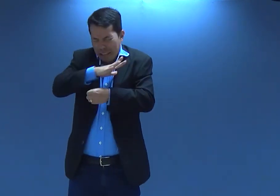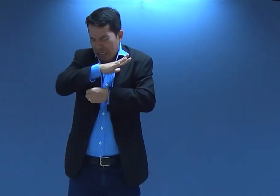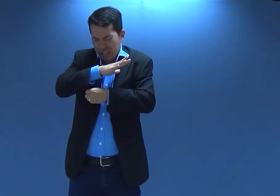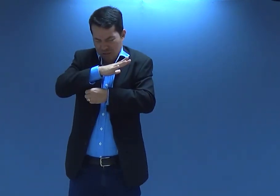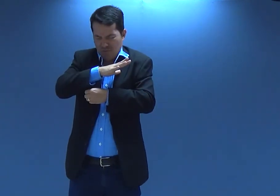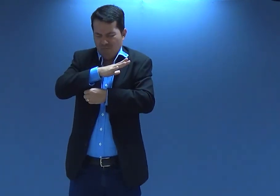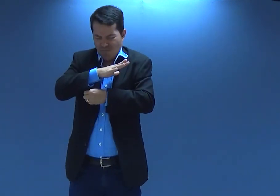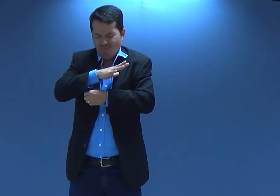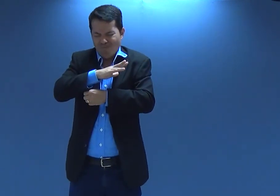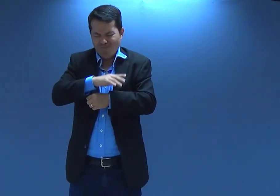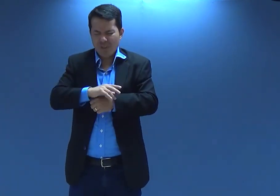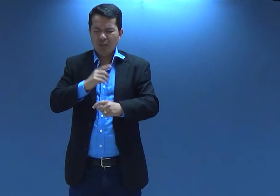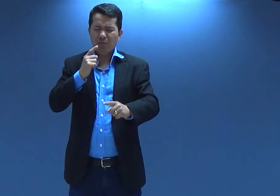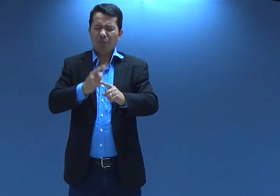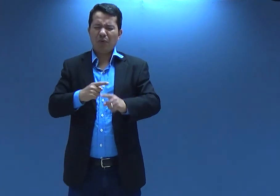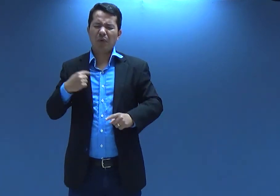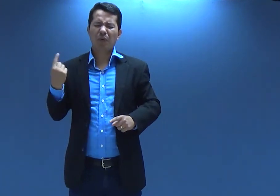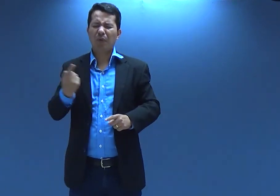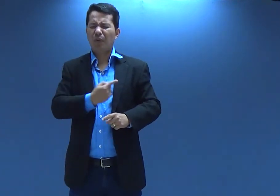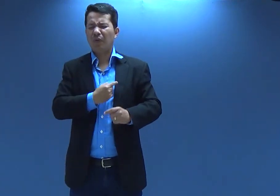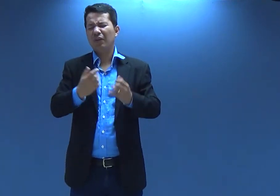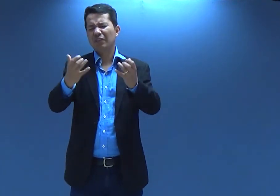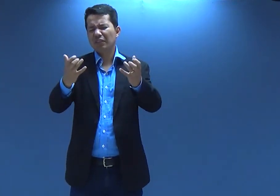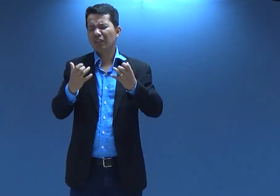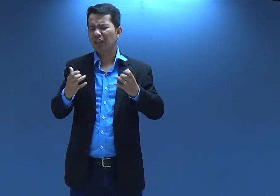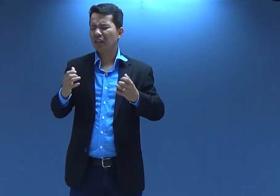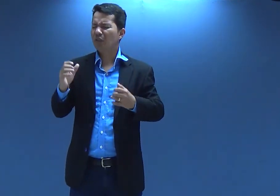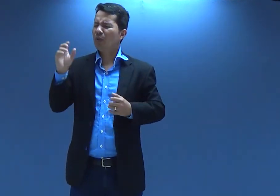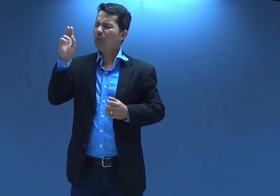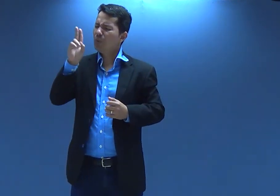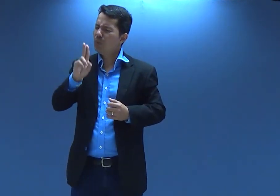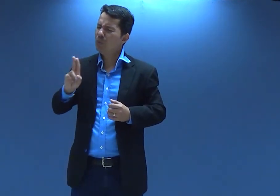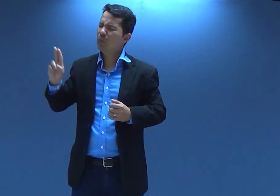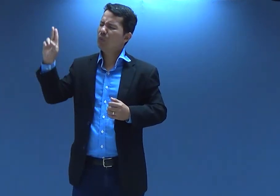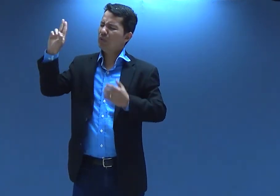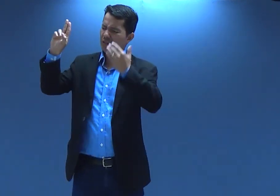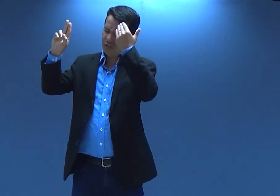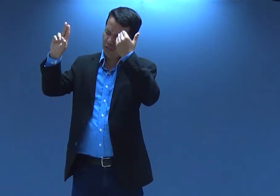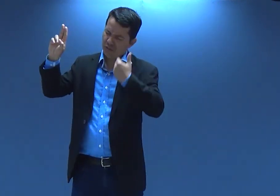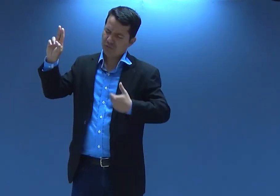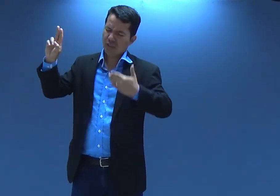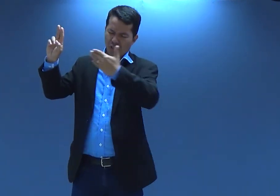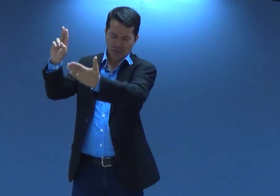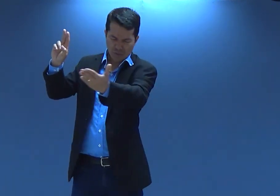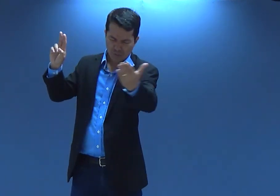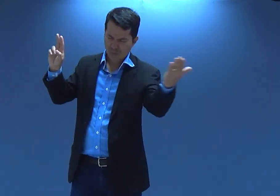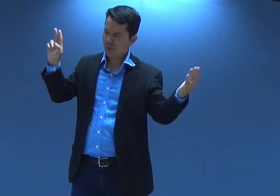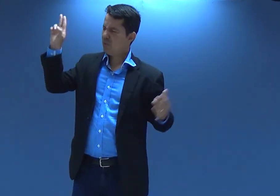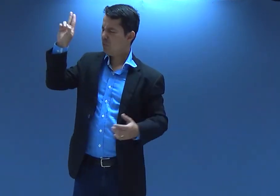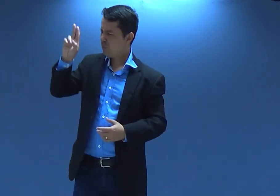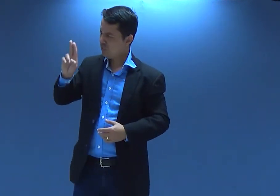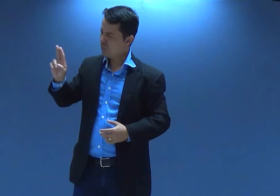enchendo a vida de cada um porque nós queremos ser usados por Ti